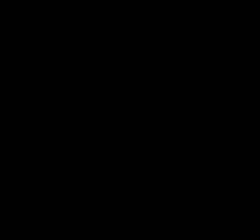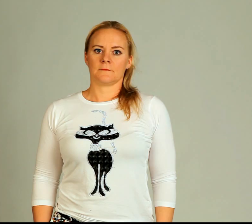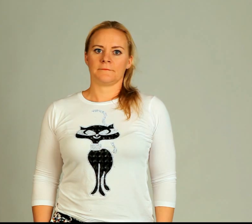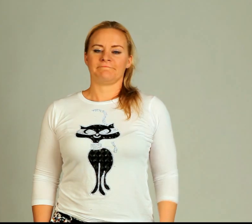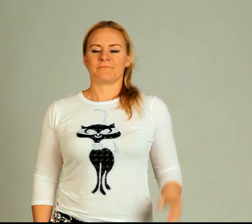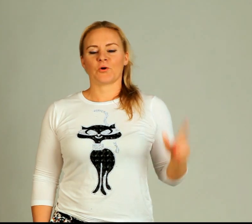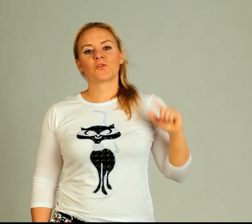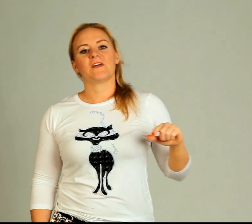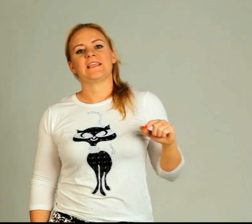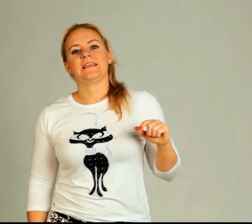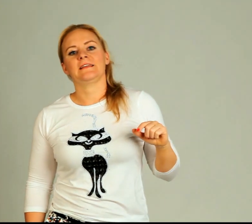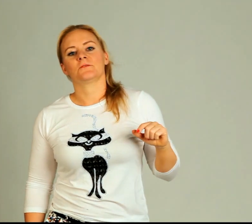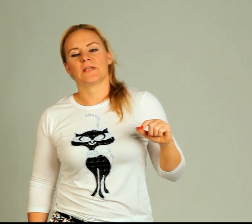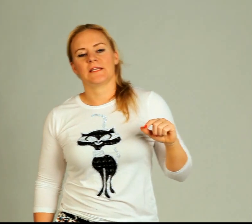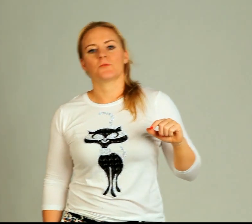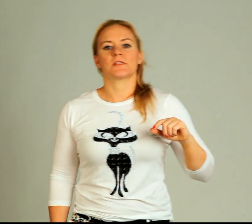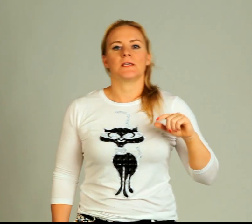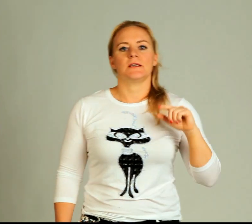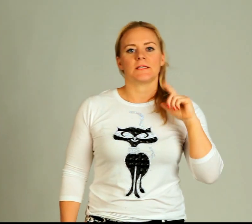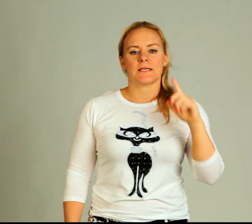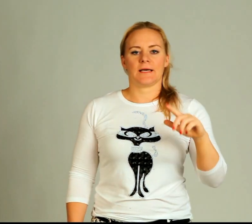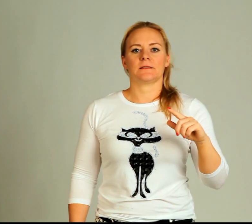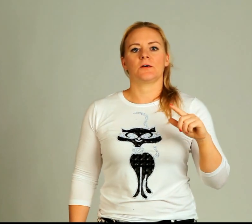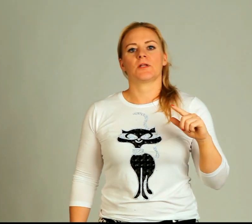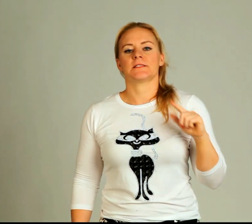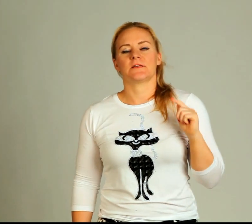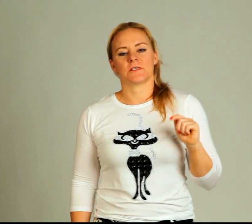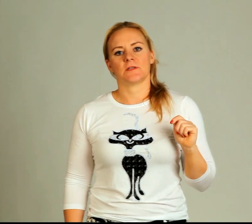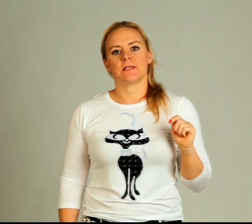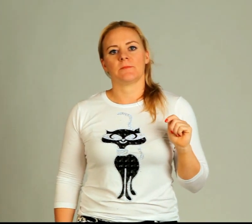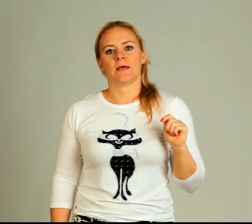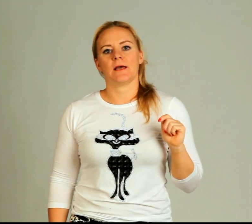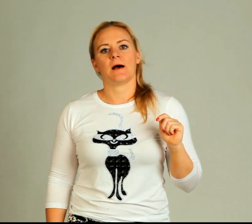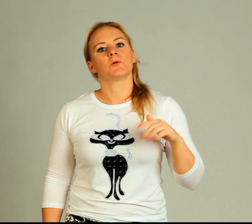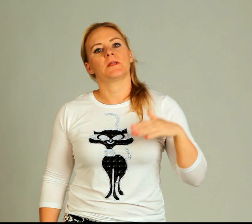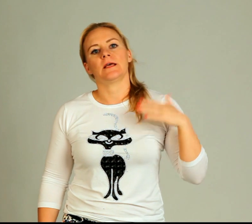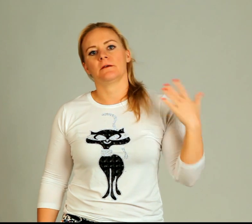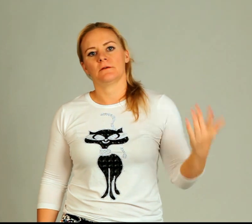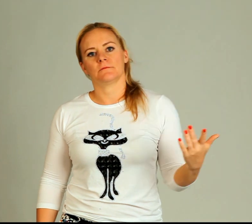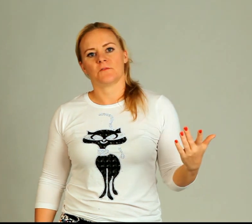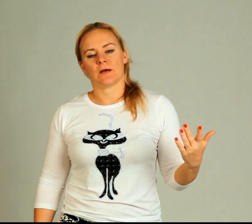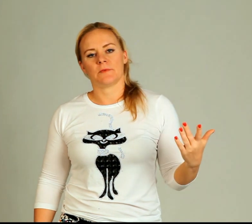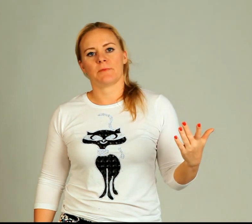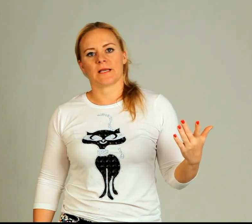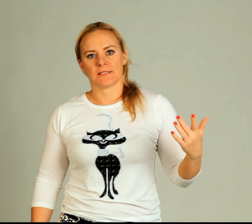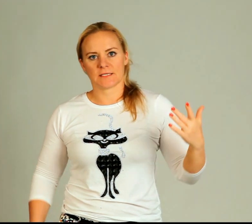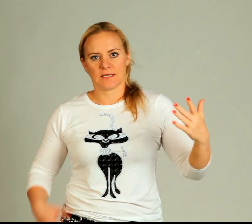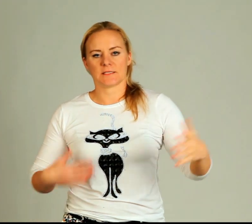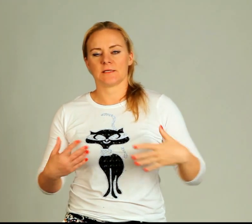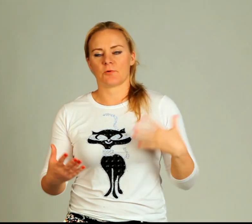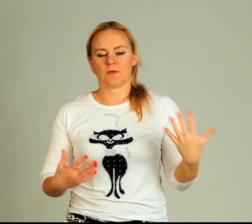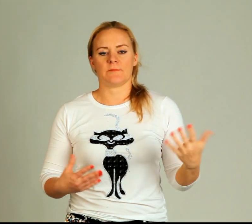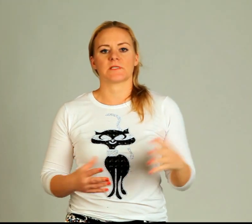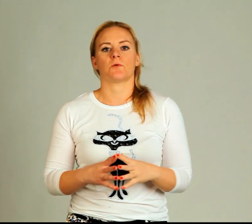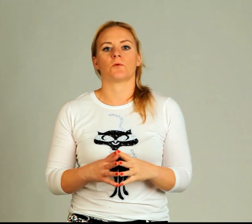To kotvení, tu techniku si teďka teoreticky vysvětlíme a poté vám ji prakticky si provedeme spolu.